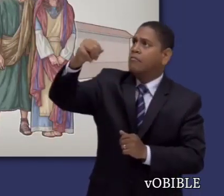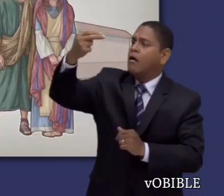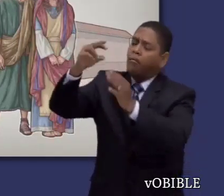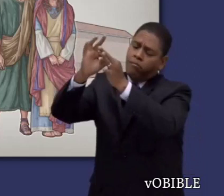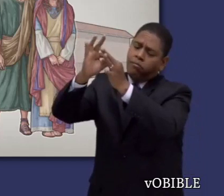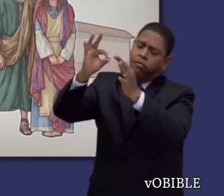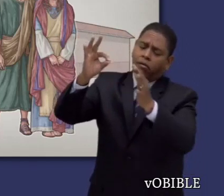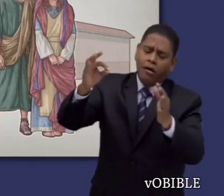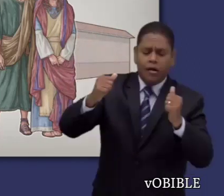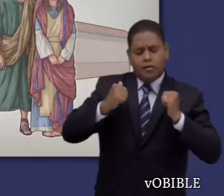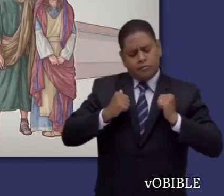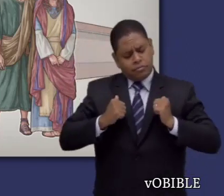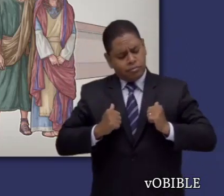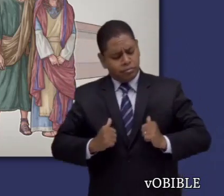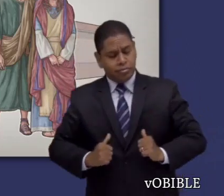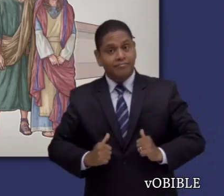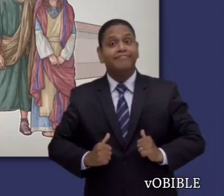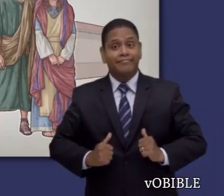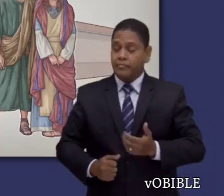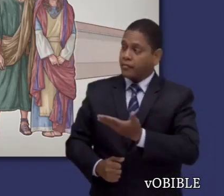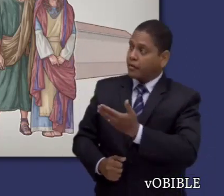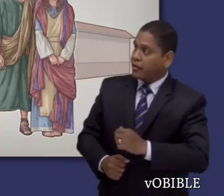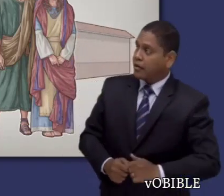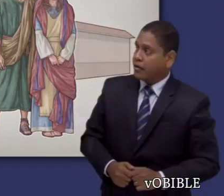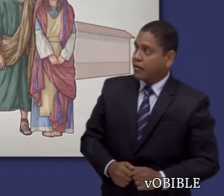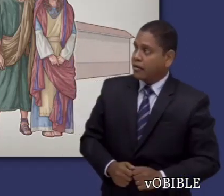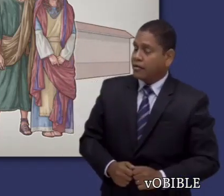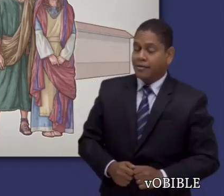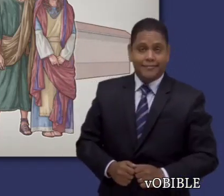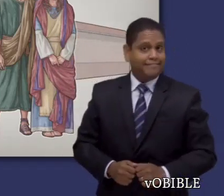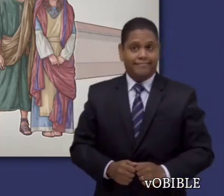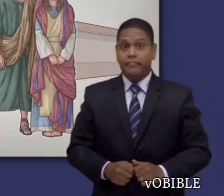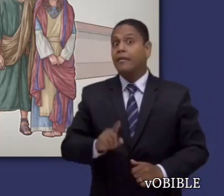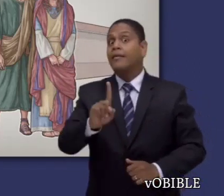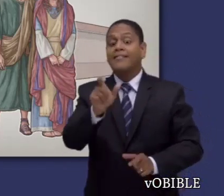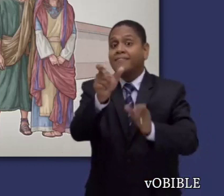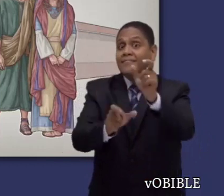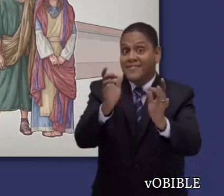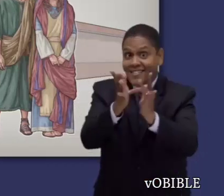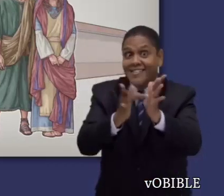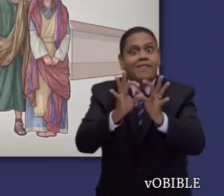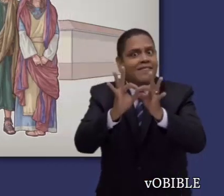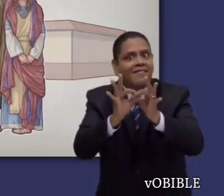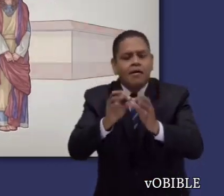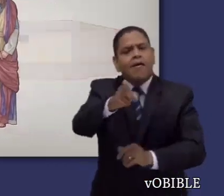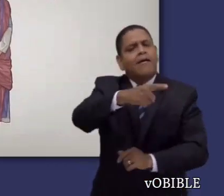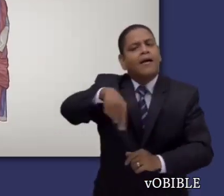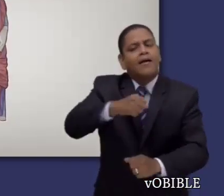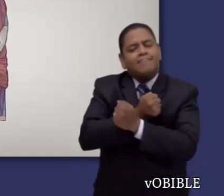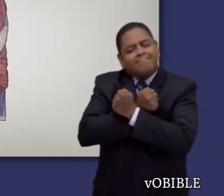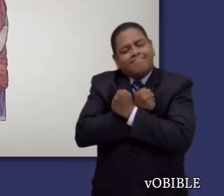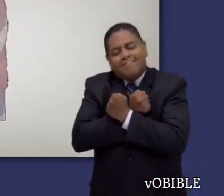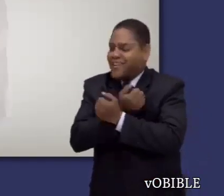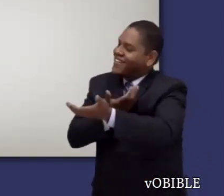Su amor por el dinero los conducirá a la ruina en sentido espiritual y les causará muchos problemas. En